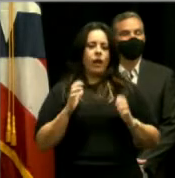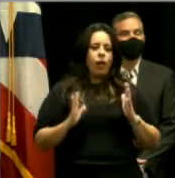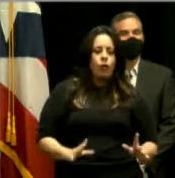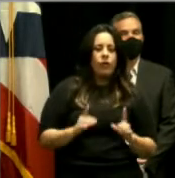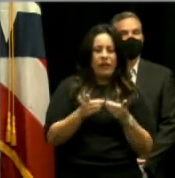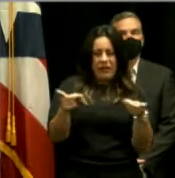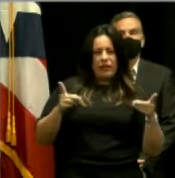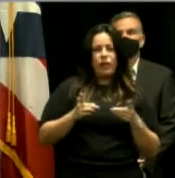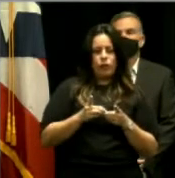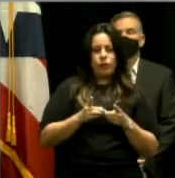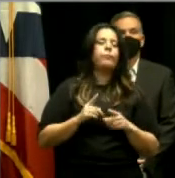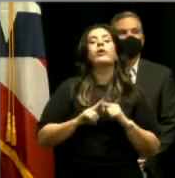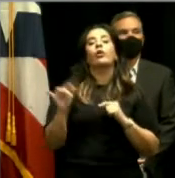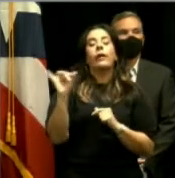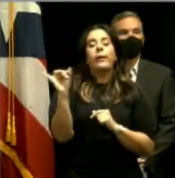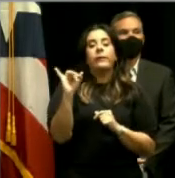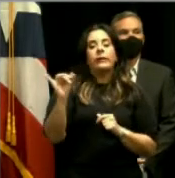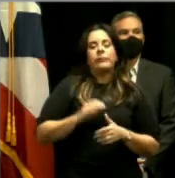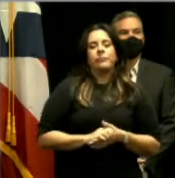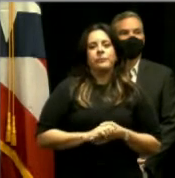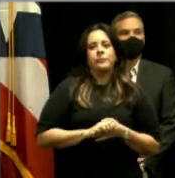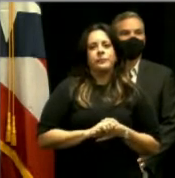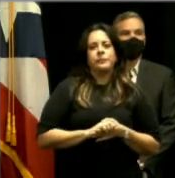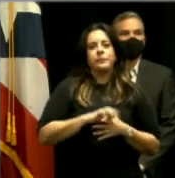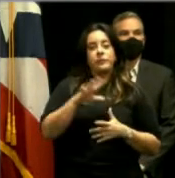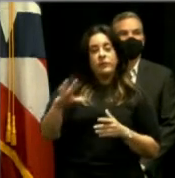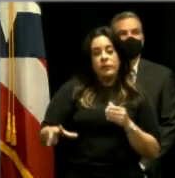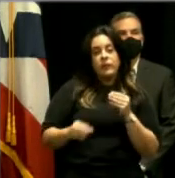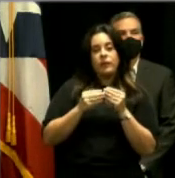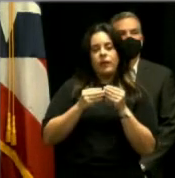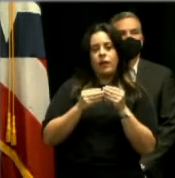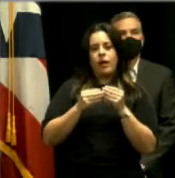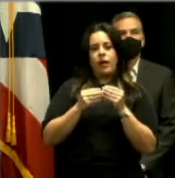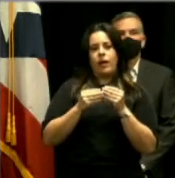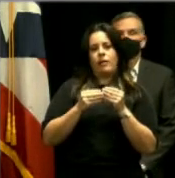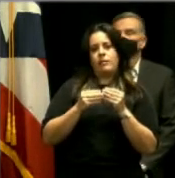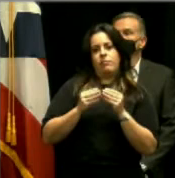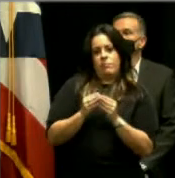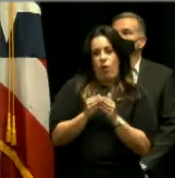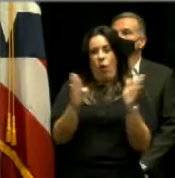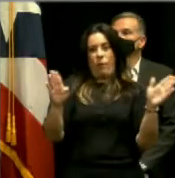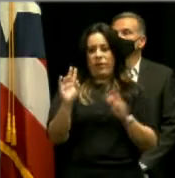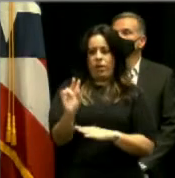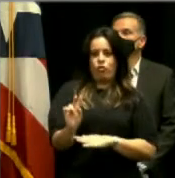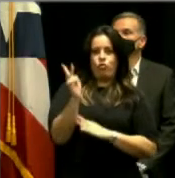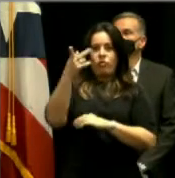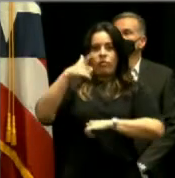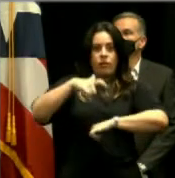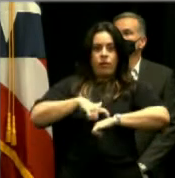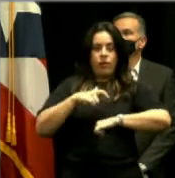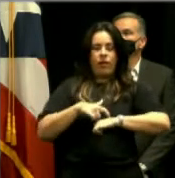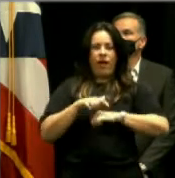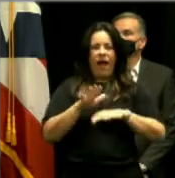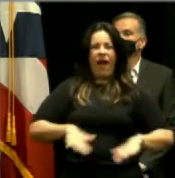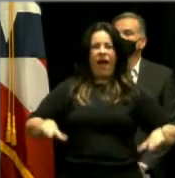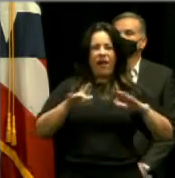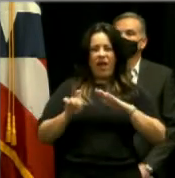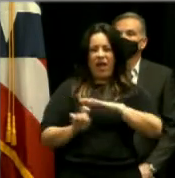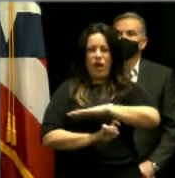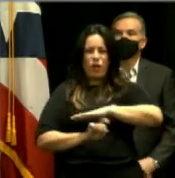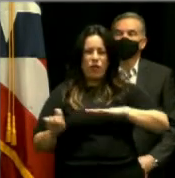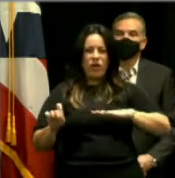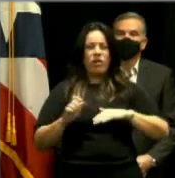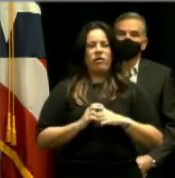distrito. Pero también el que se incluye y se amplíe en casi el doble el área de imágenes, rayos X,